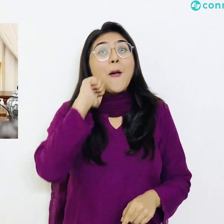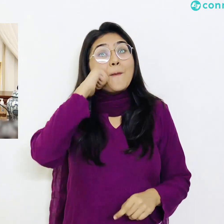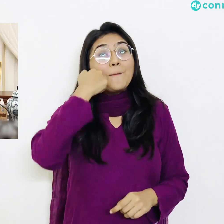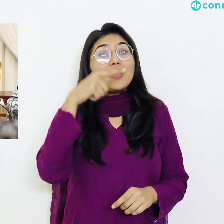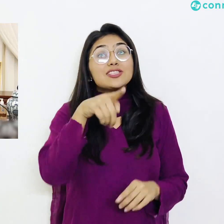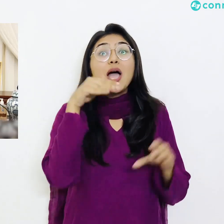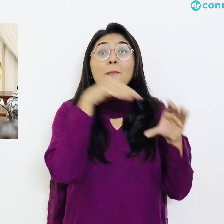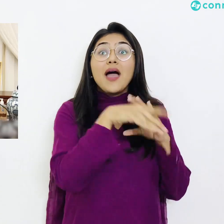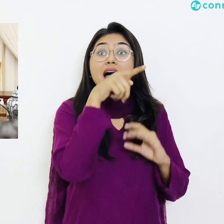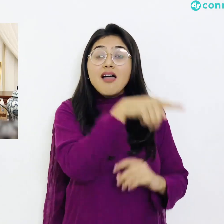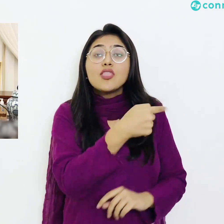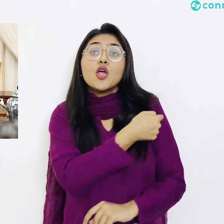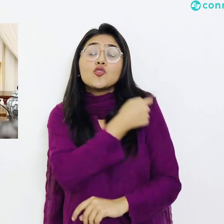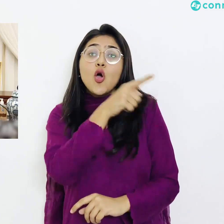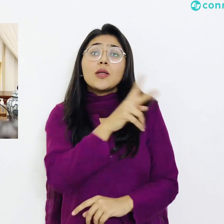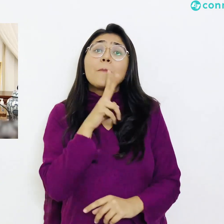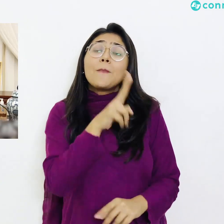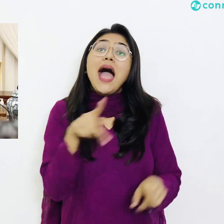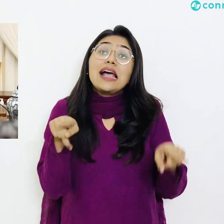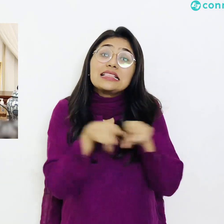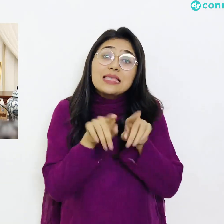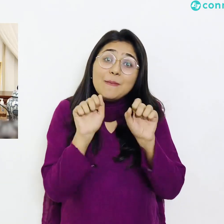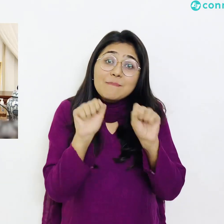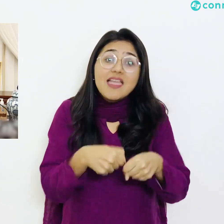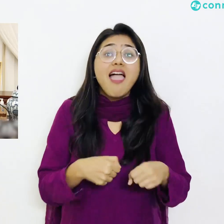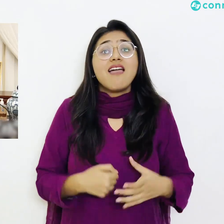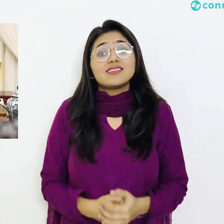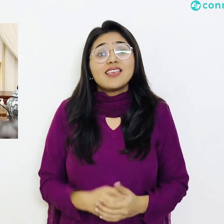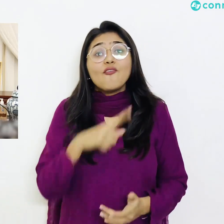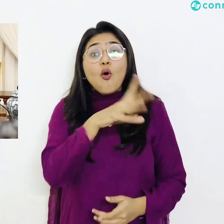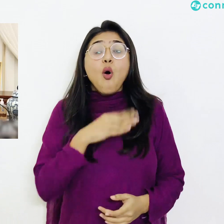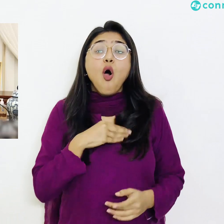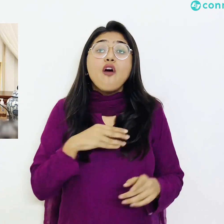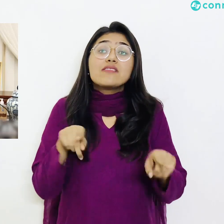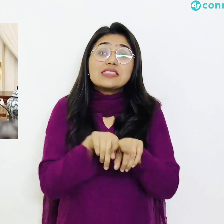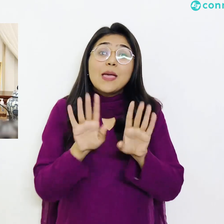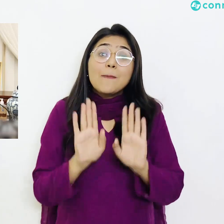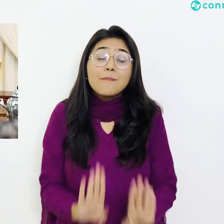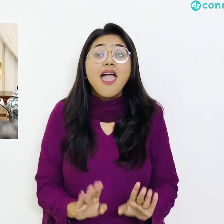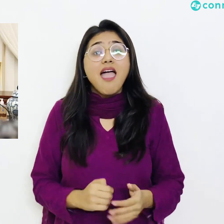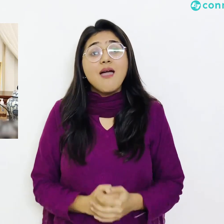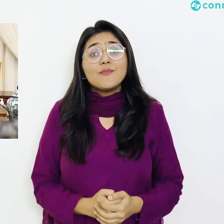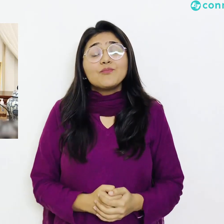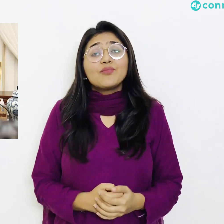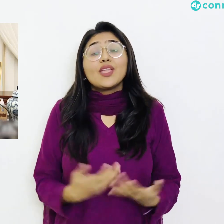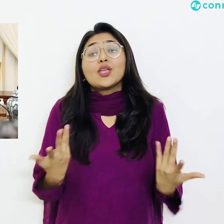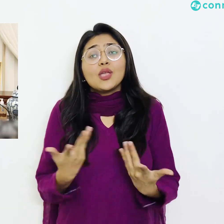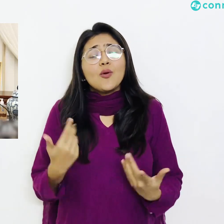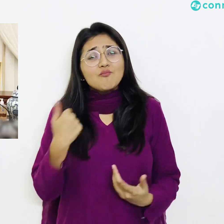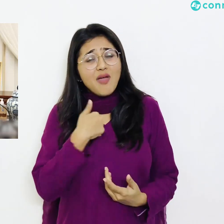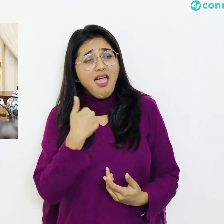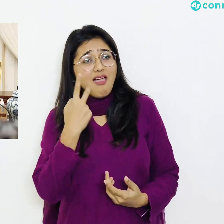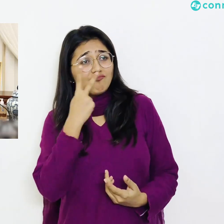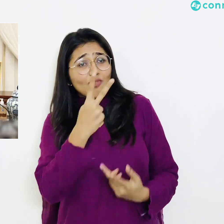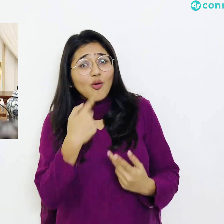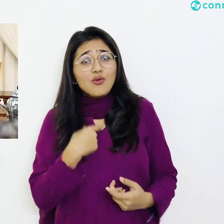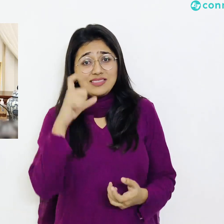ڈاکٹرز نے انہی خچوں کا اظہار کیا جب یہ ساری چیزیں میں نے دیکھی تو میں نے صدر